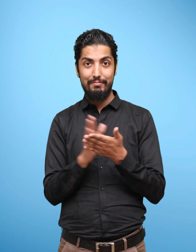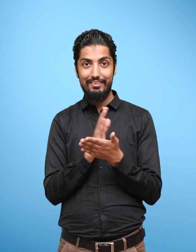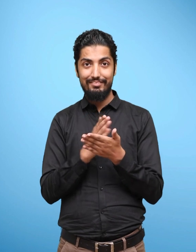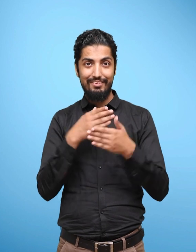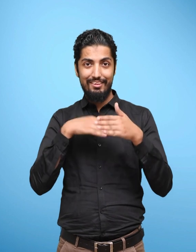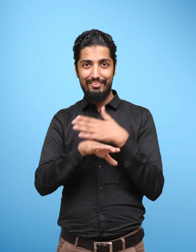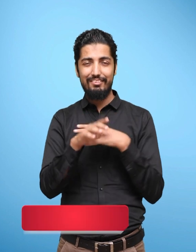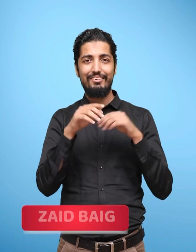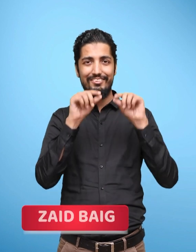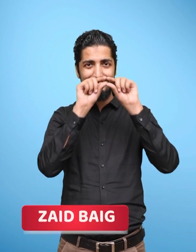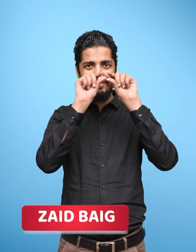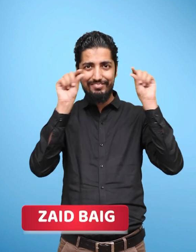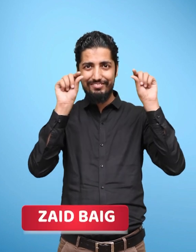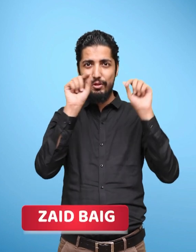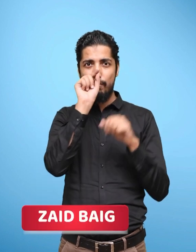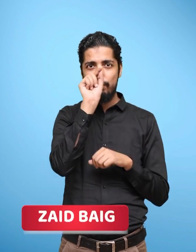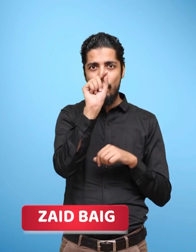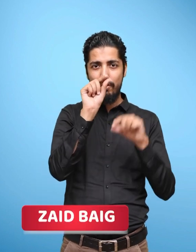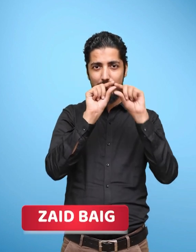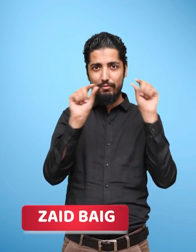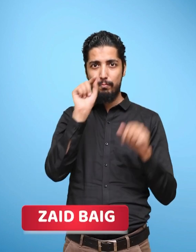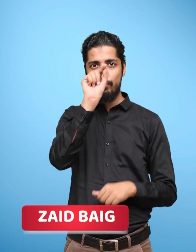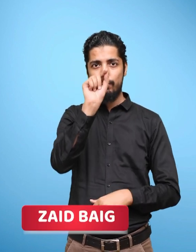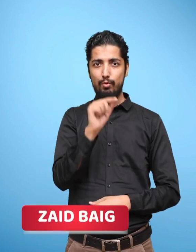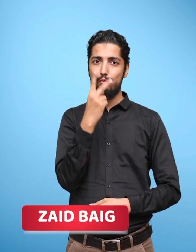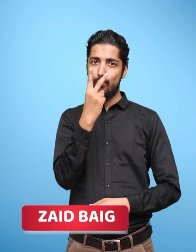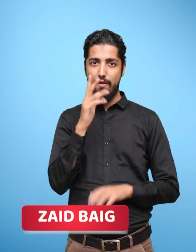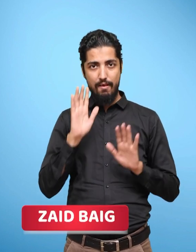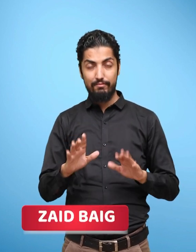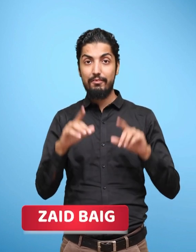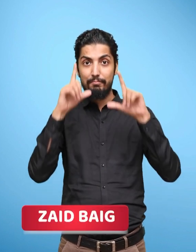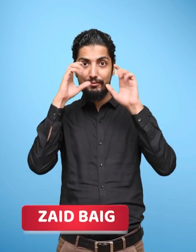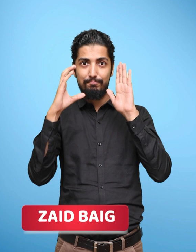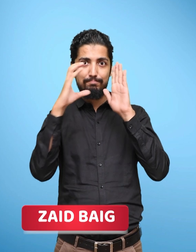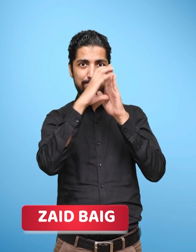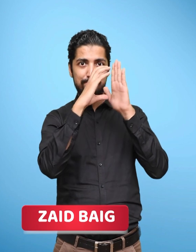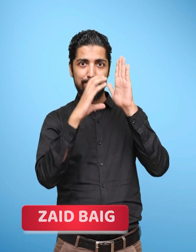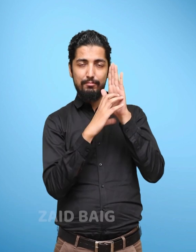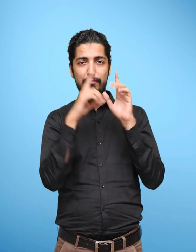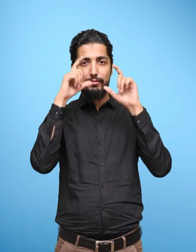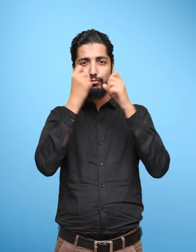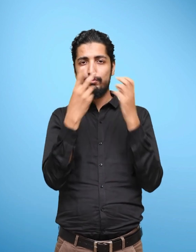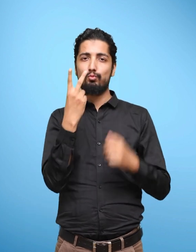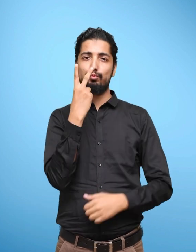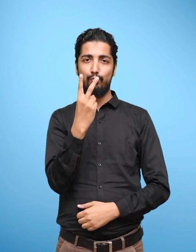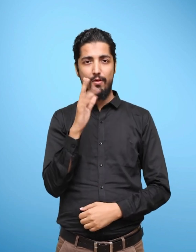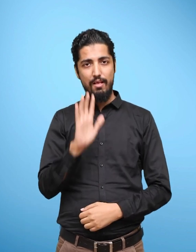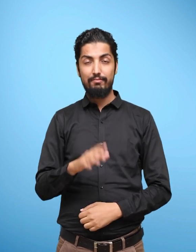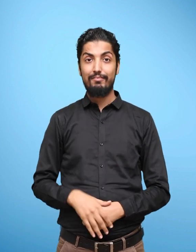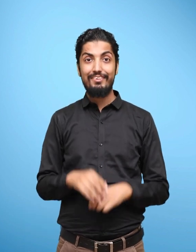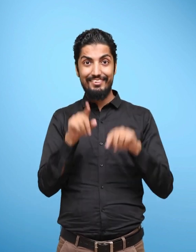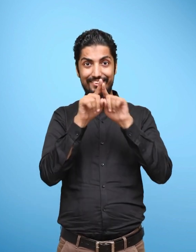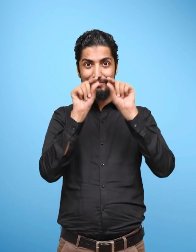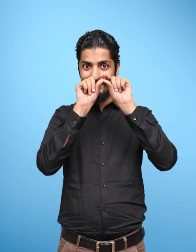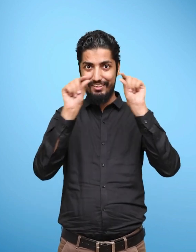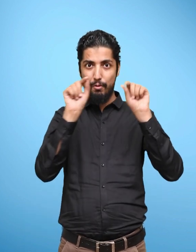This page has two touch points for text and two touch points for pictures. This page